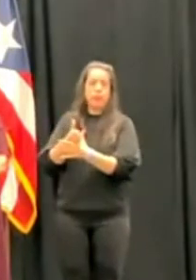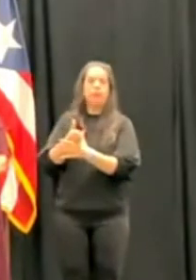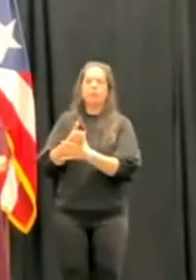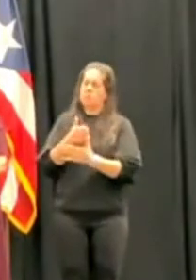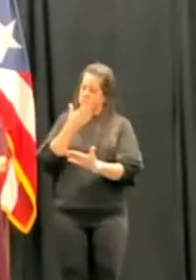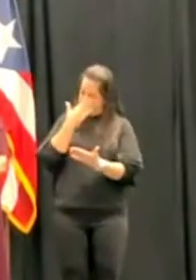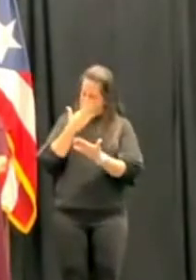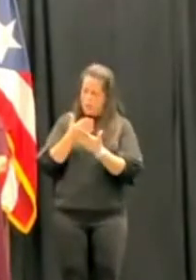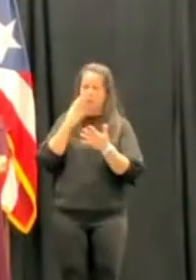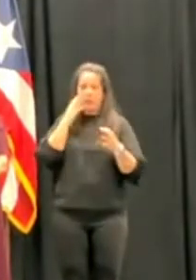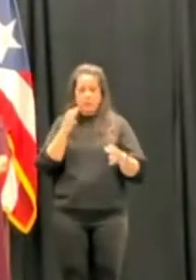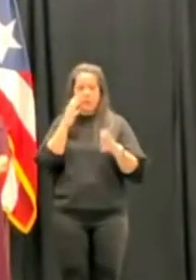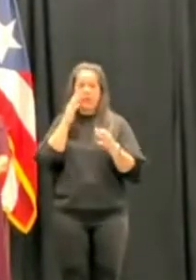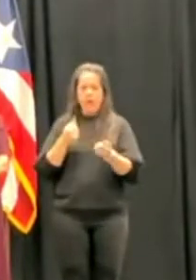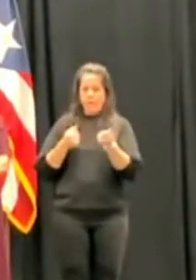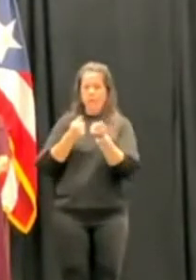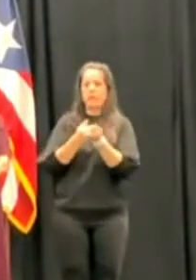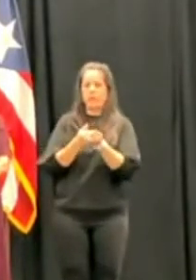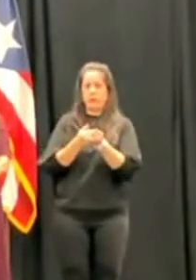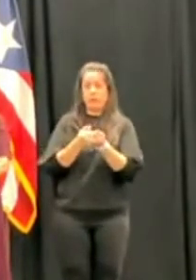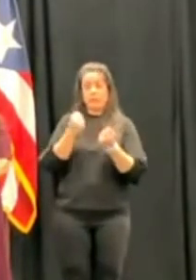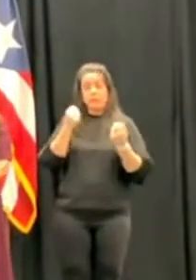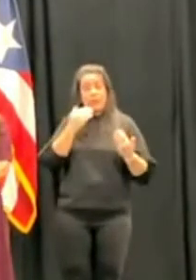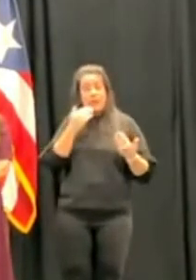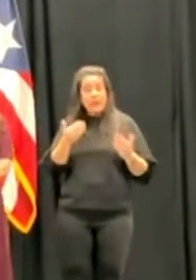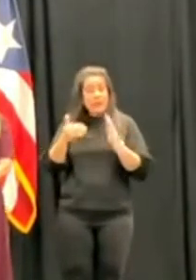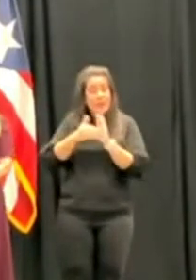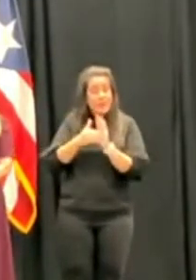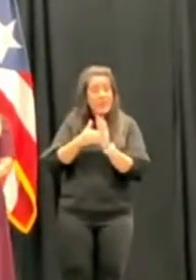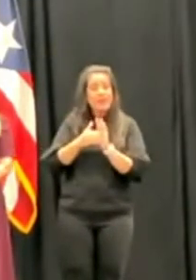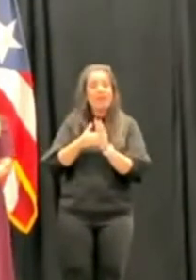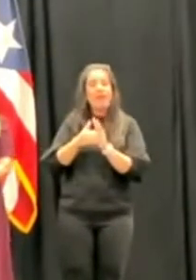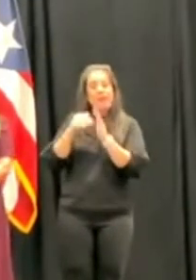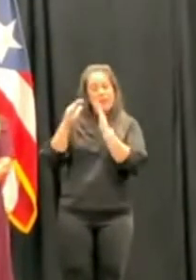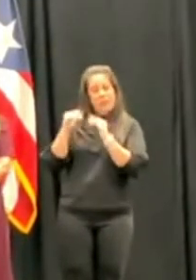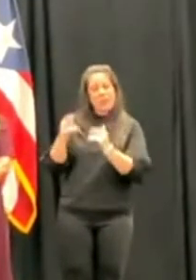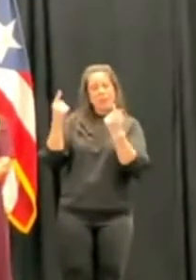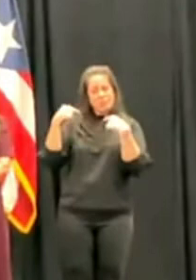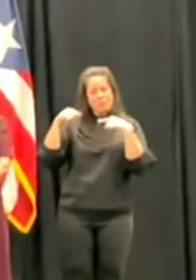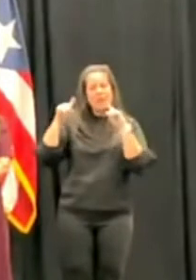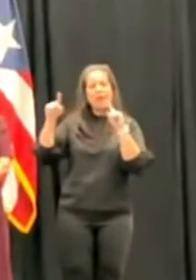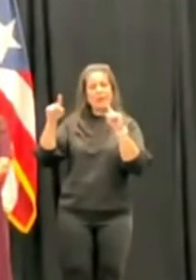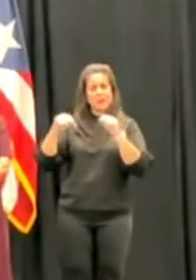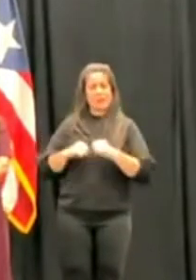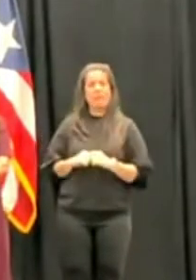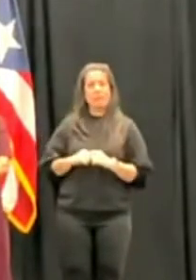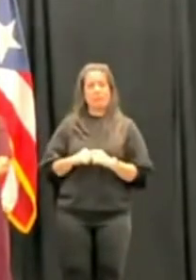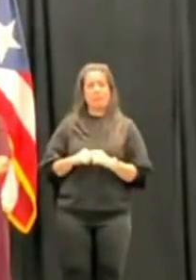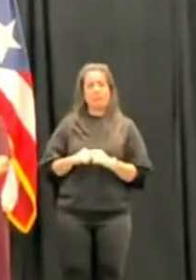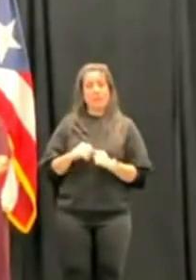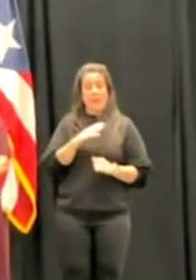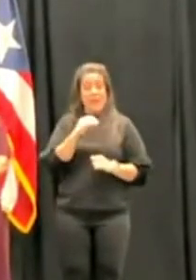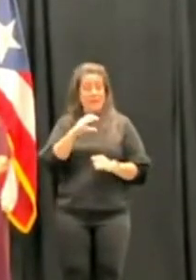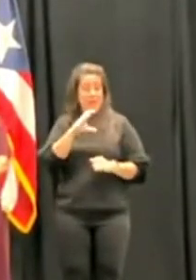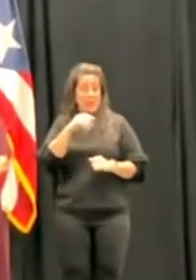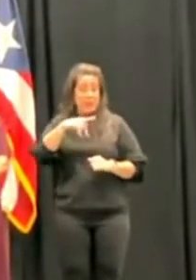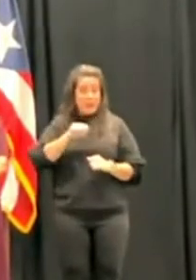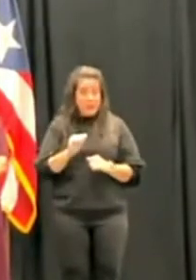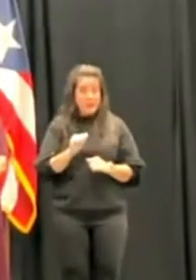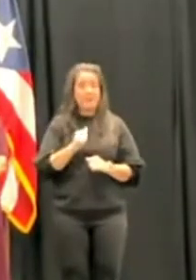vistas por el más alto foro. Muchísimas gracias nuevamente y le deseo muchísimo éxito y al CPA,